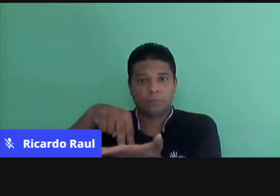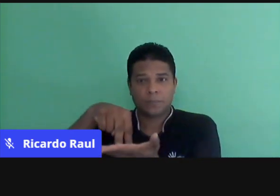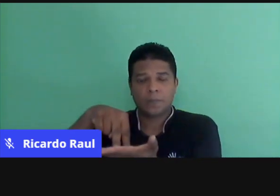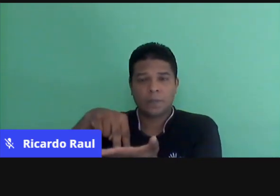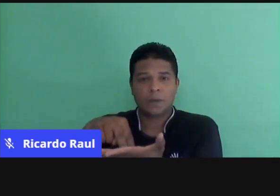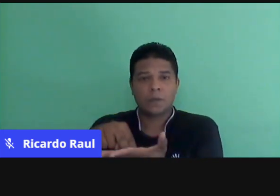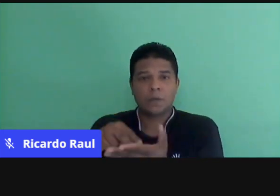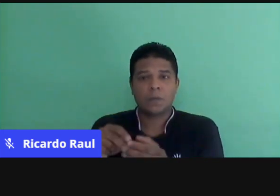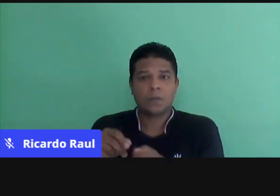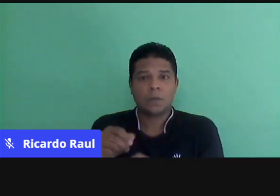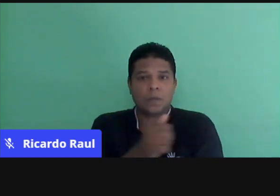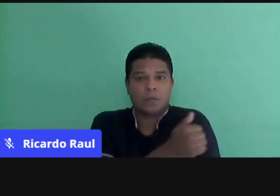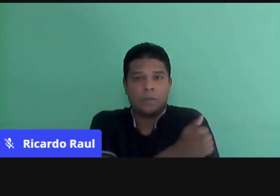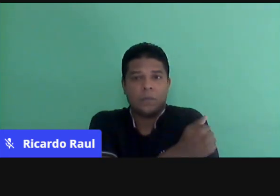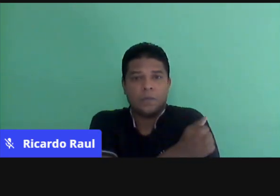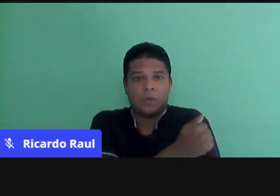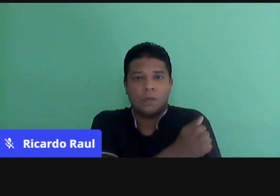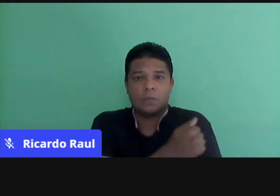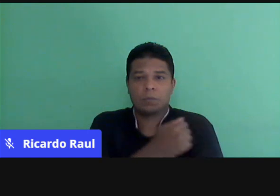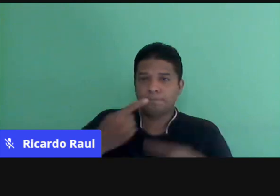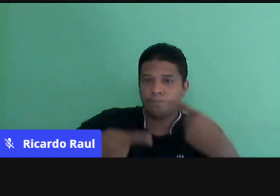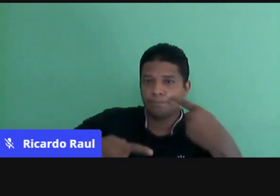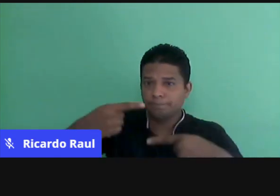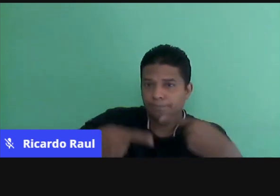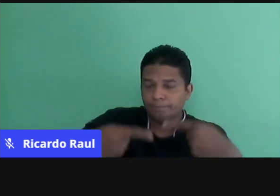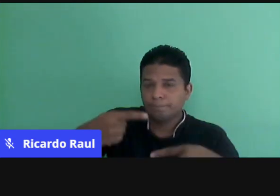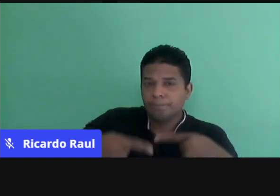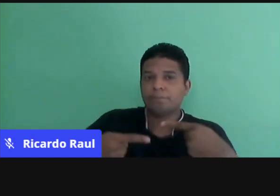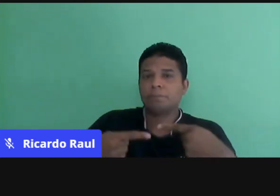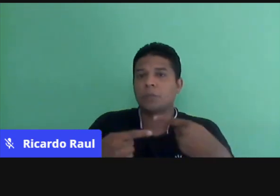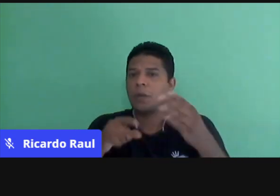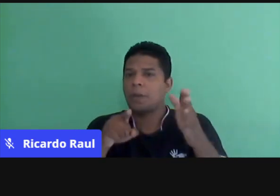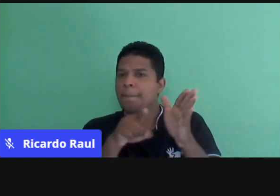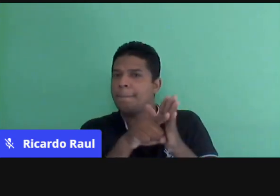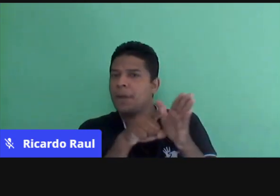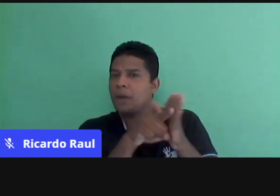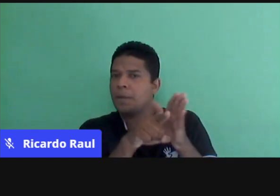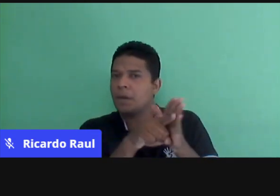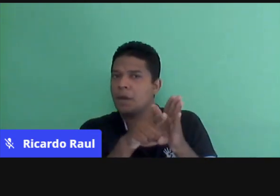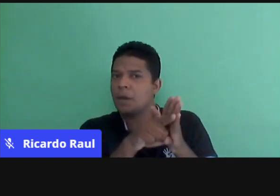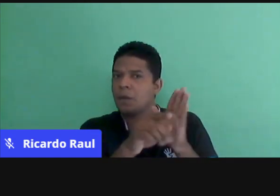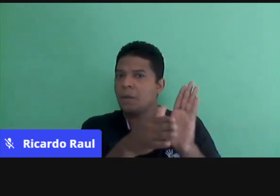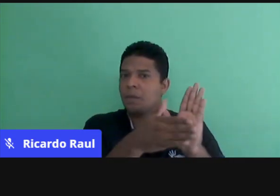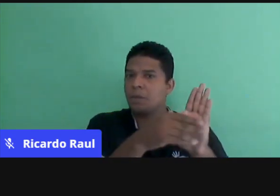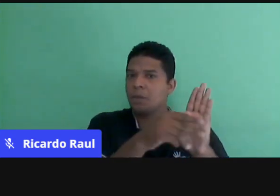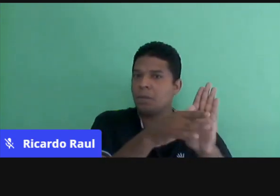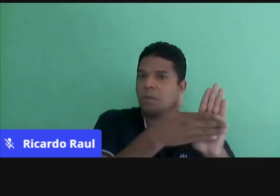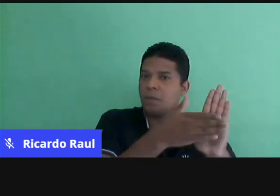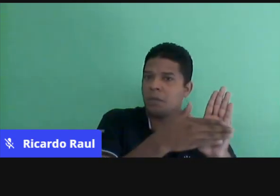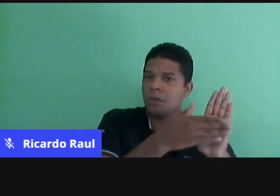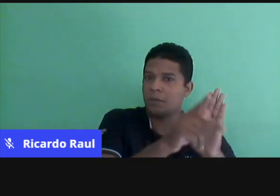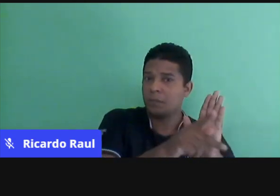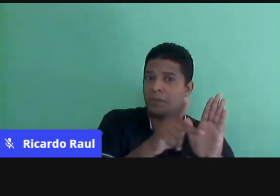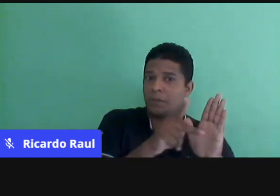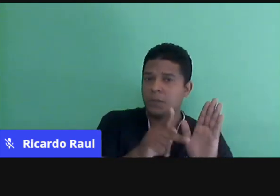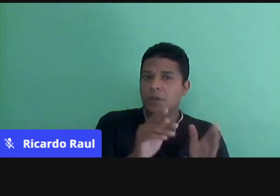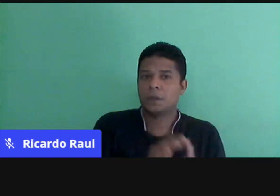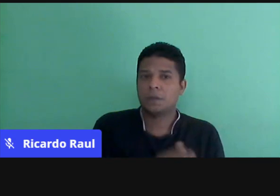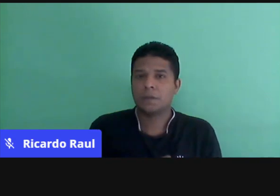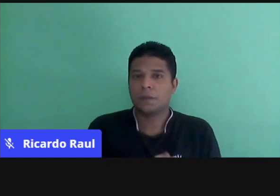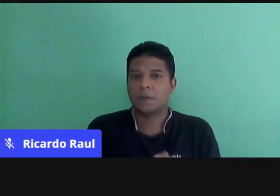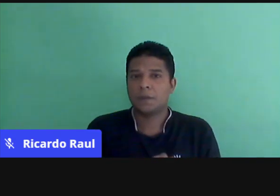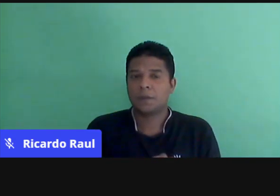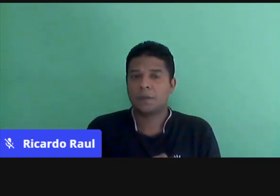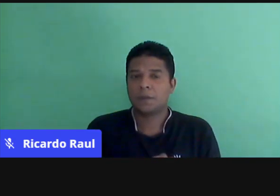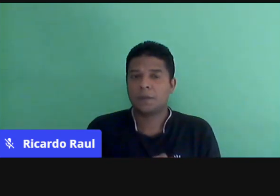forma, as discussões realizadas, as perguntas que serão propostas para o professor. Então, a gente sai daquela zona de